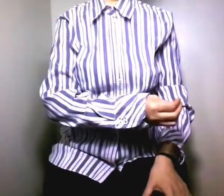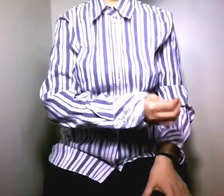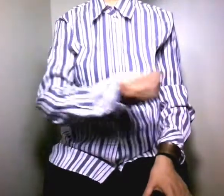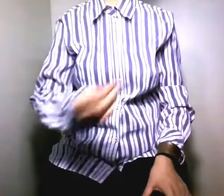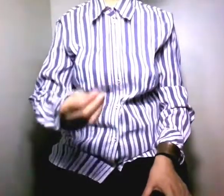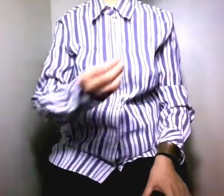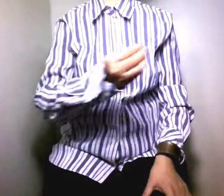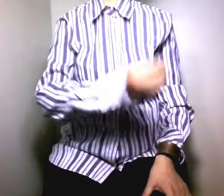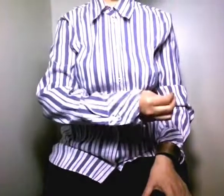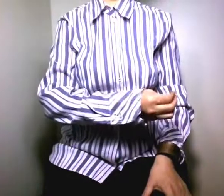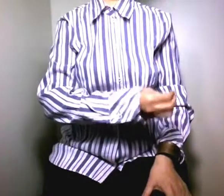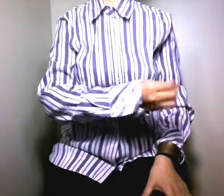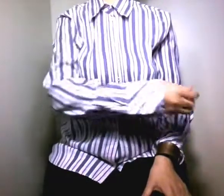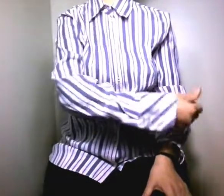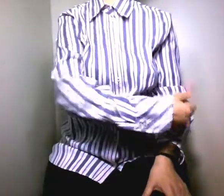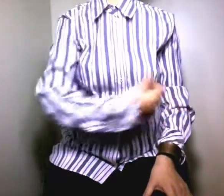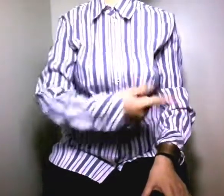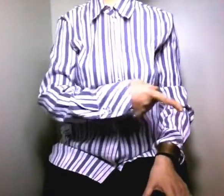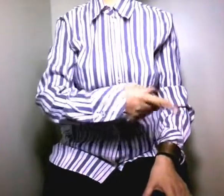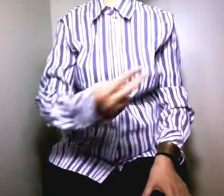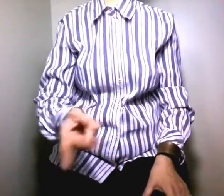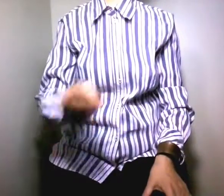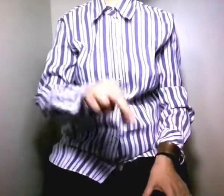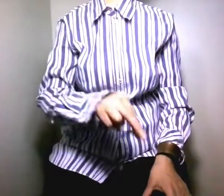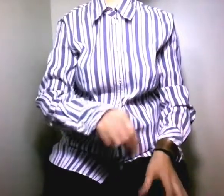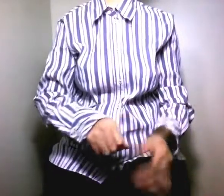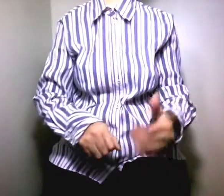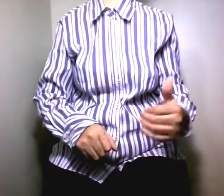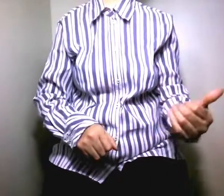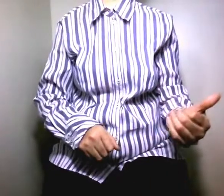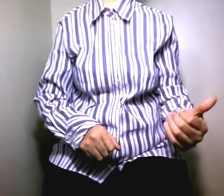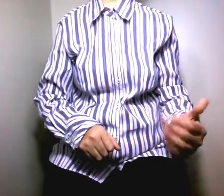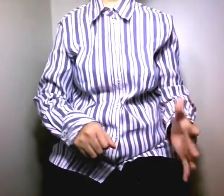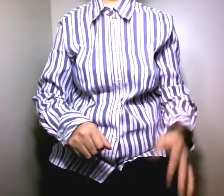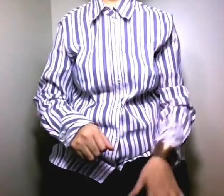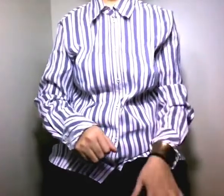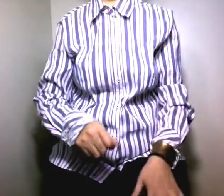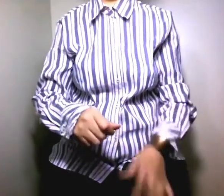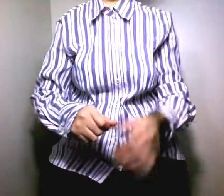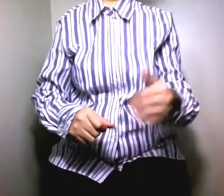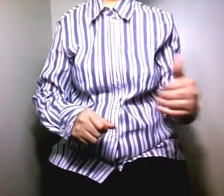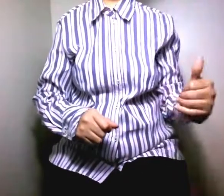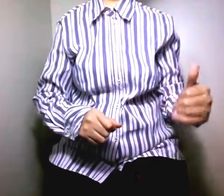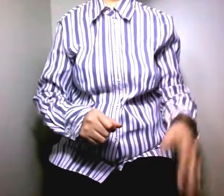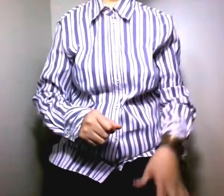غير شرعية بالنسبة لهما علاقة غير شرعية مع أمتة أمتة طبيعية